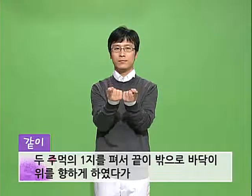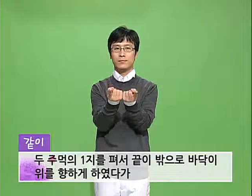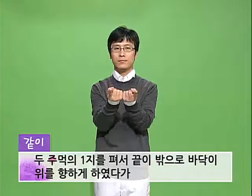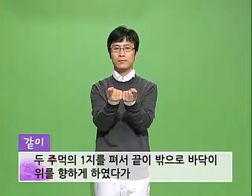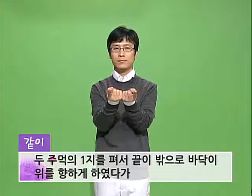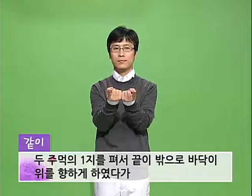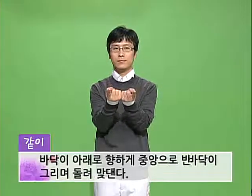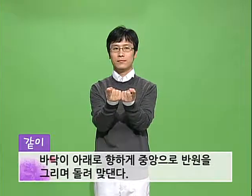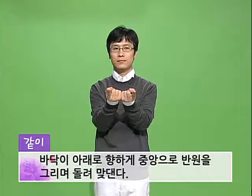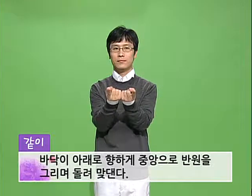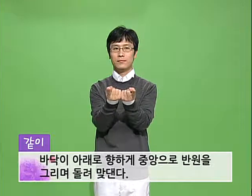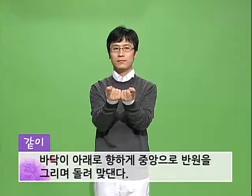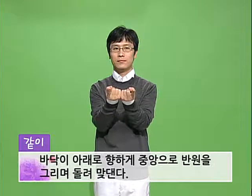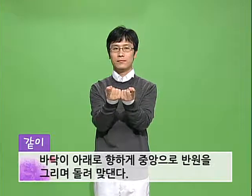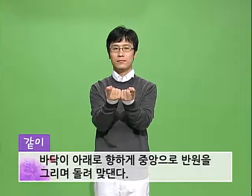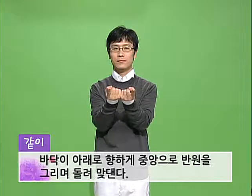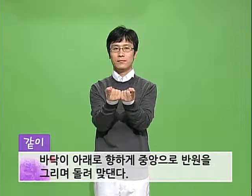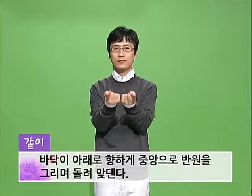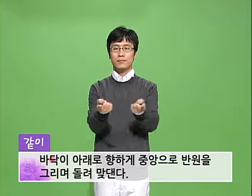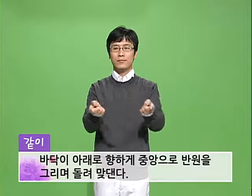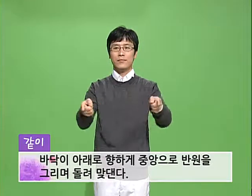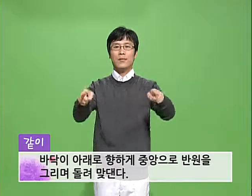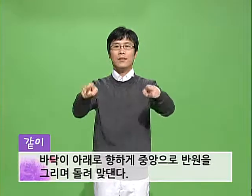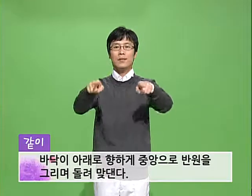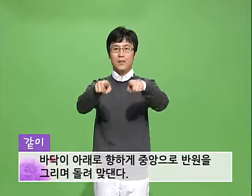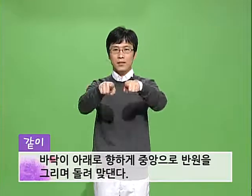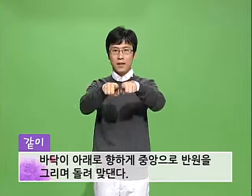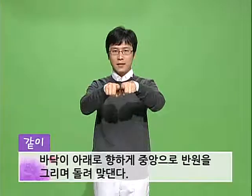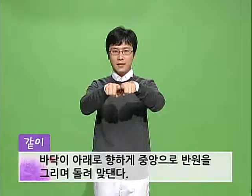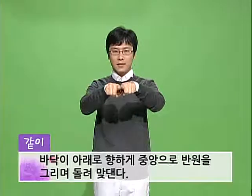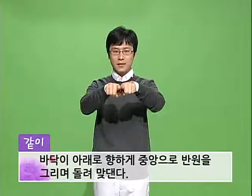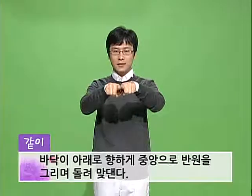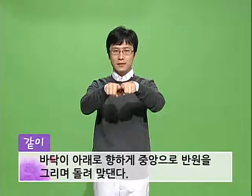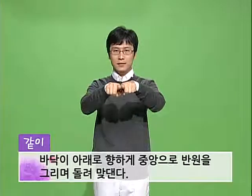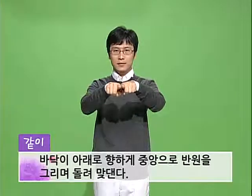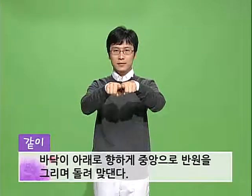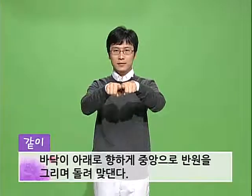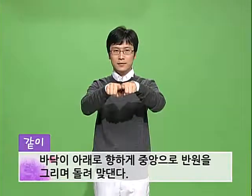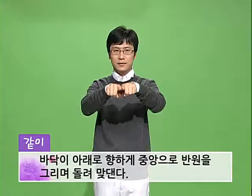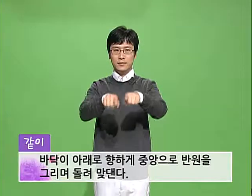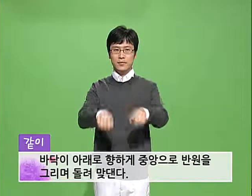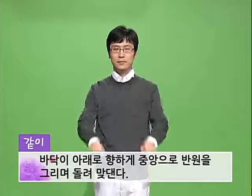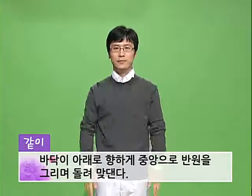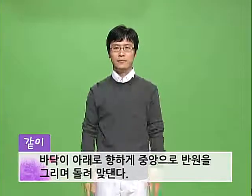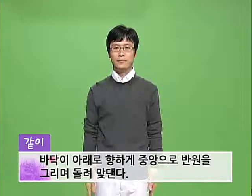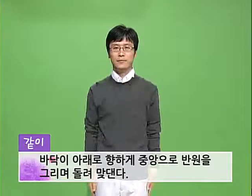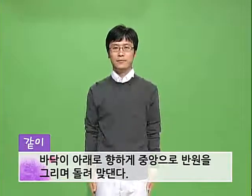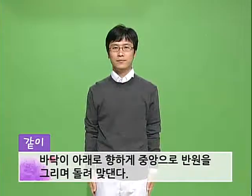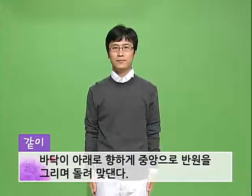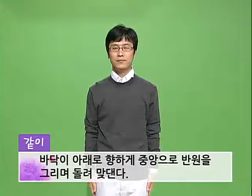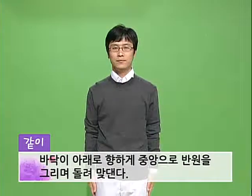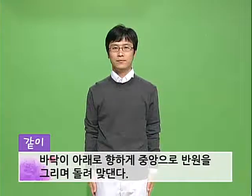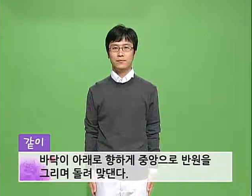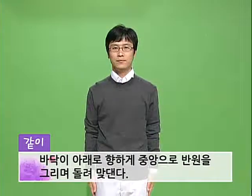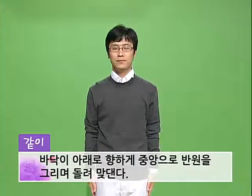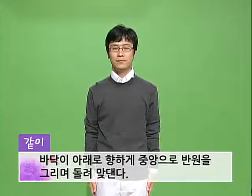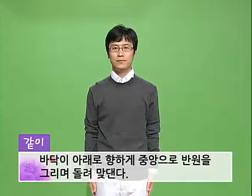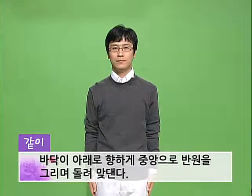바닥이 아래로 향하게 중앙으로 반원을 그리며 돌려 맞댑니다. 같이